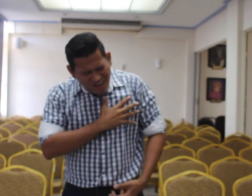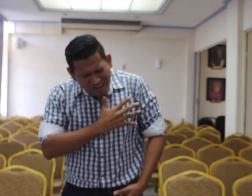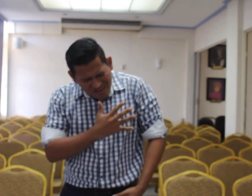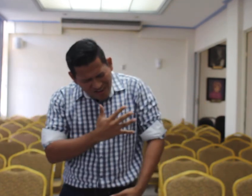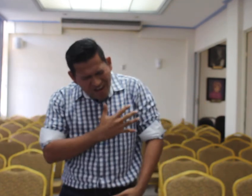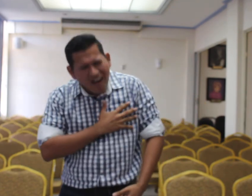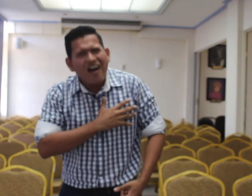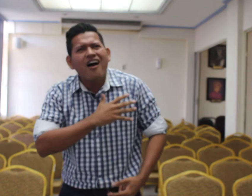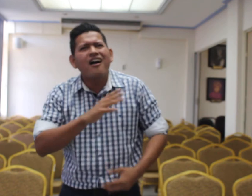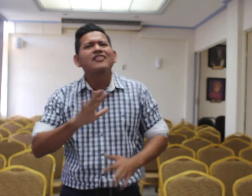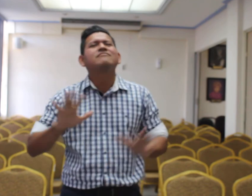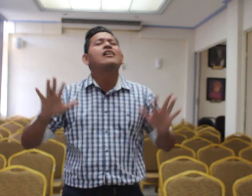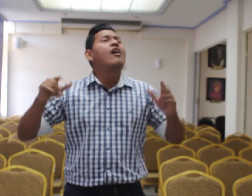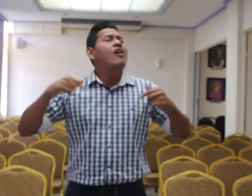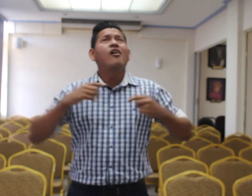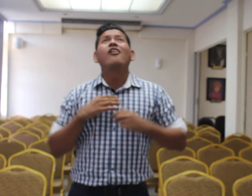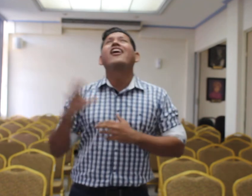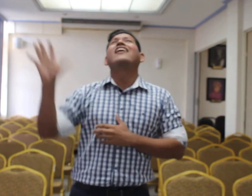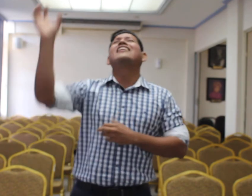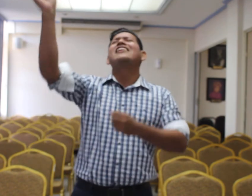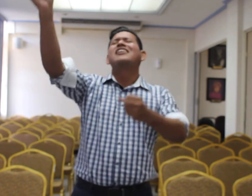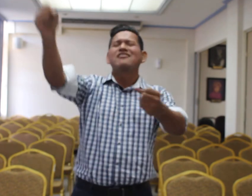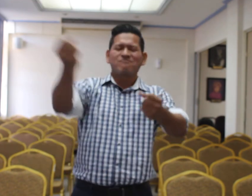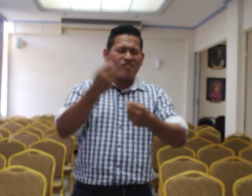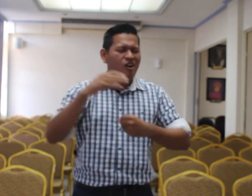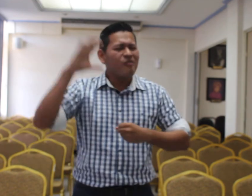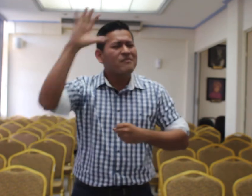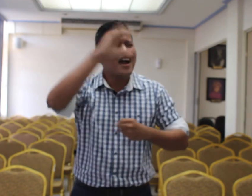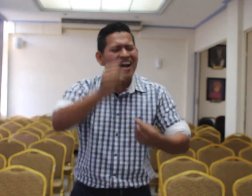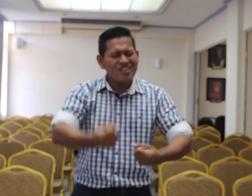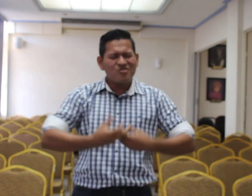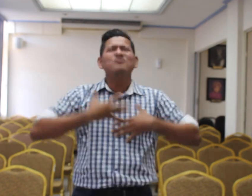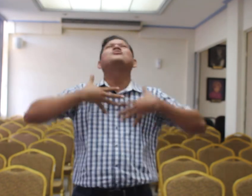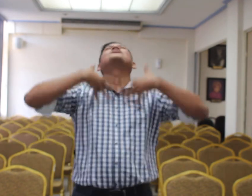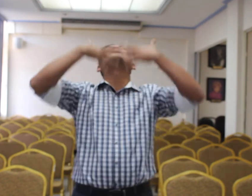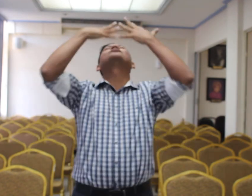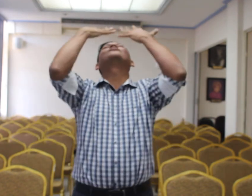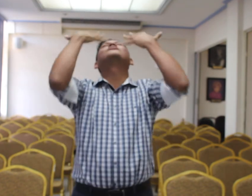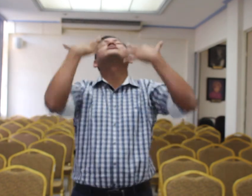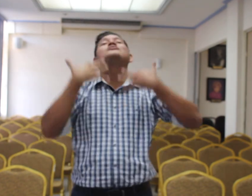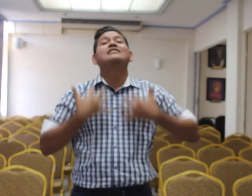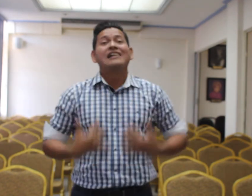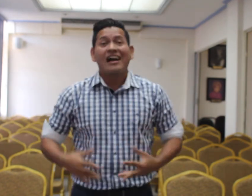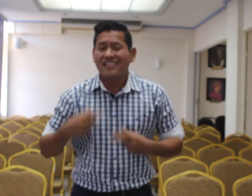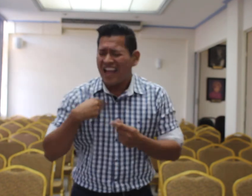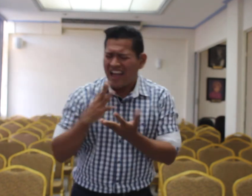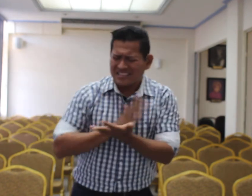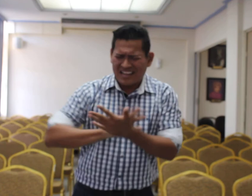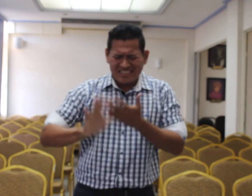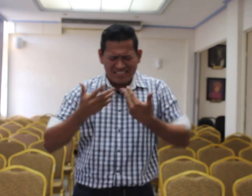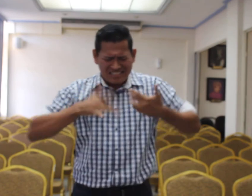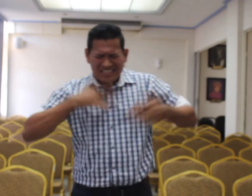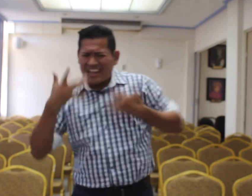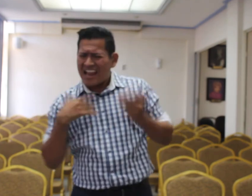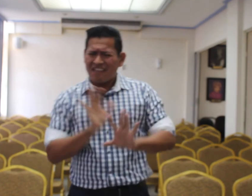Hoy, buscaré mi propia luz, no seas insensible.